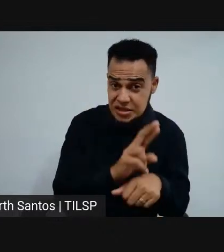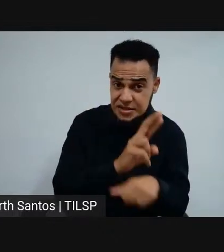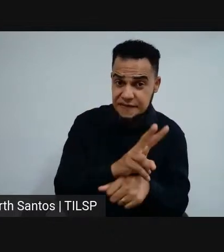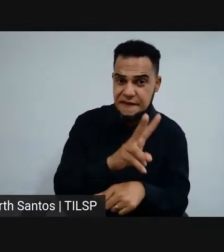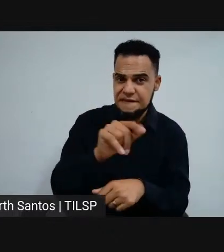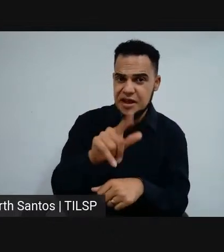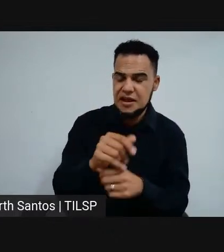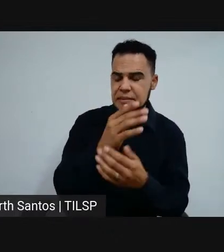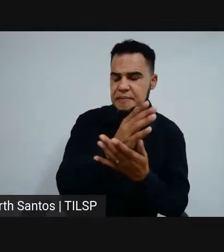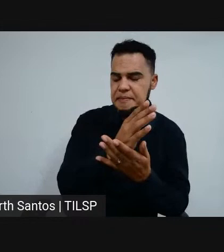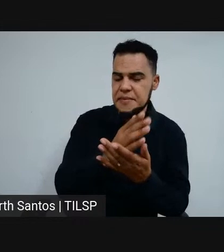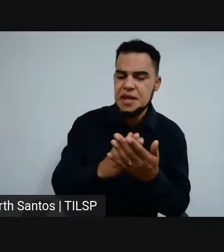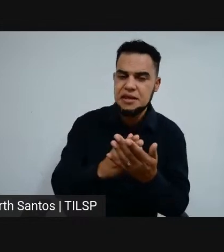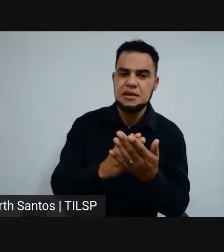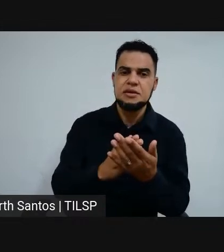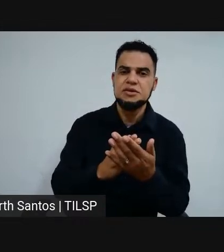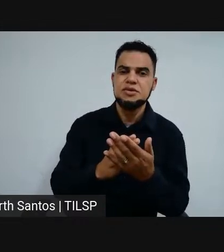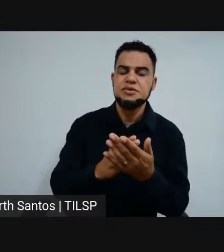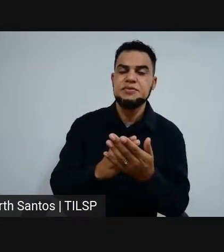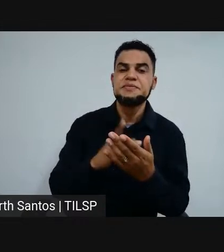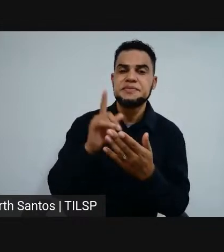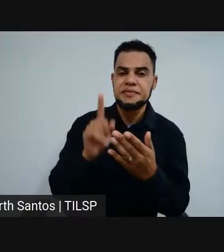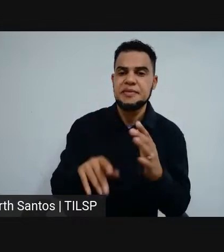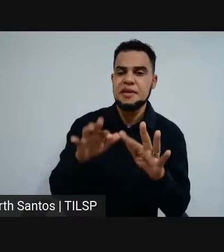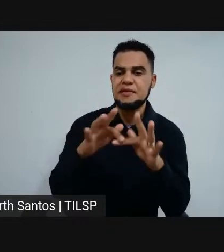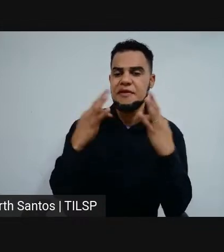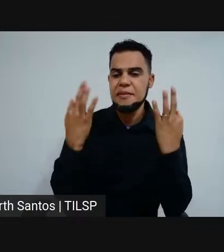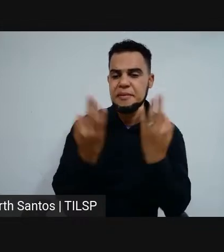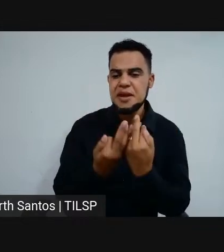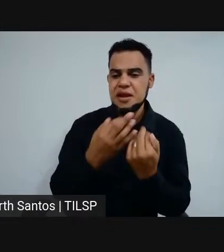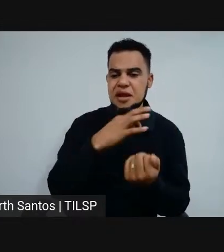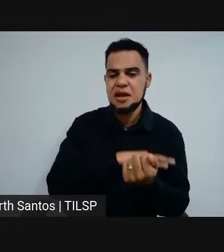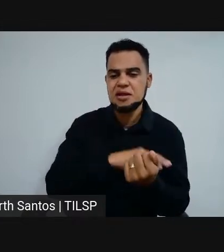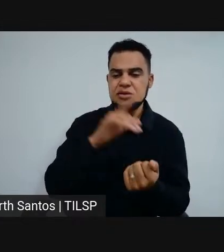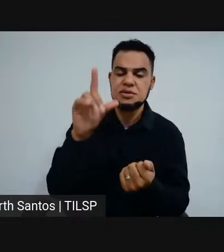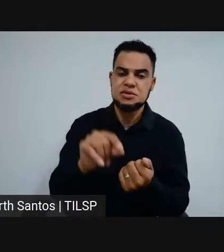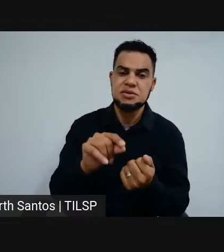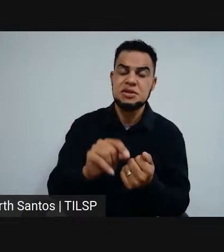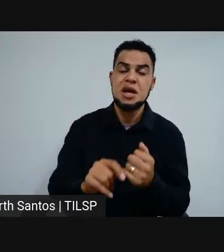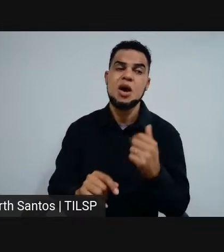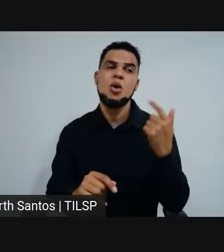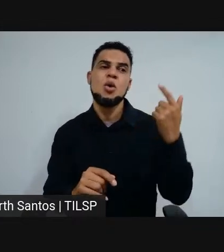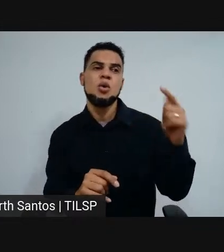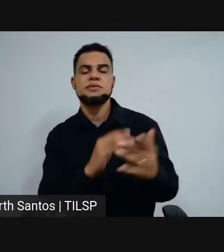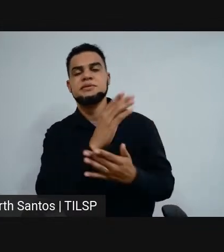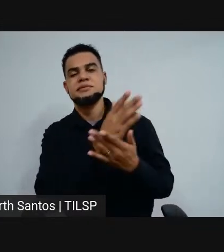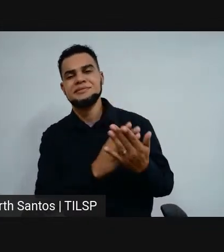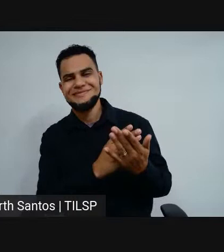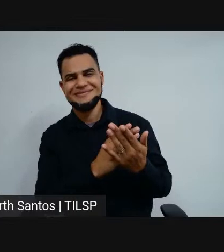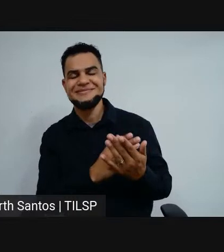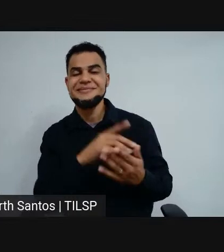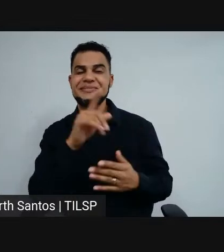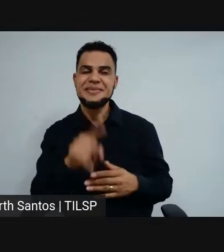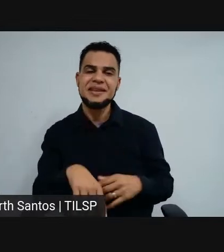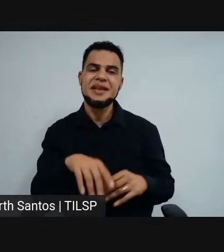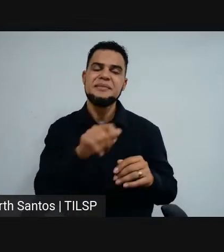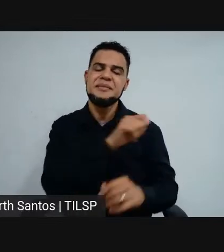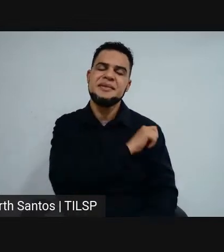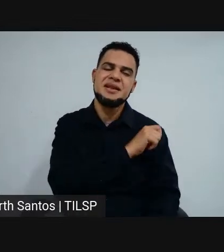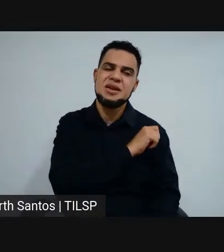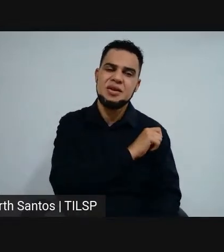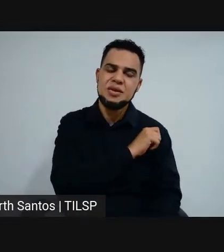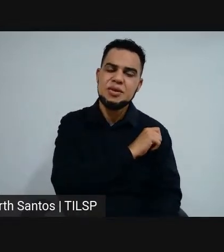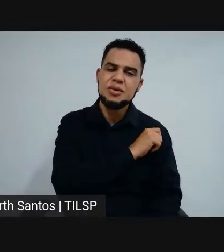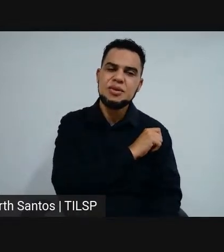metade delas vai para as famílias de baixa renda. A outra metade para aqueles estudantes, para